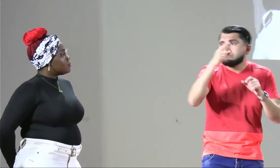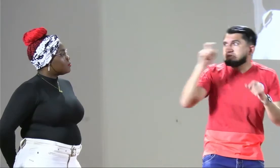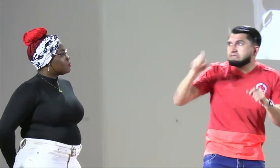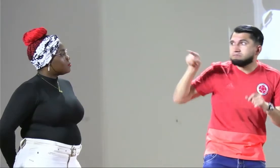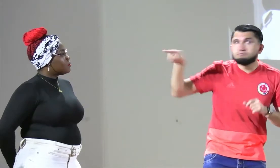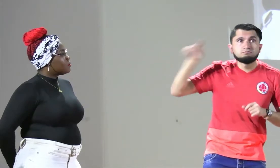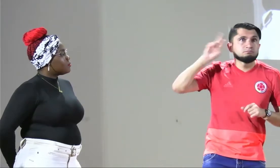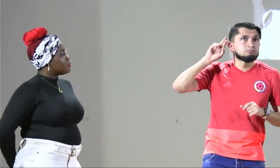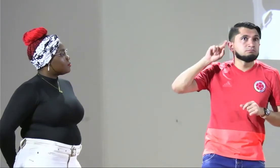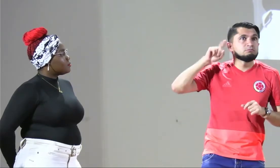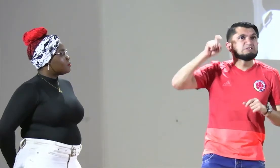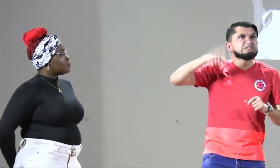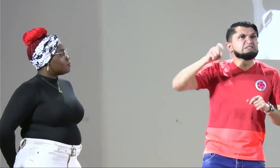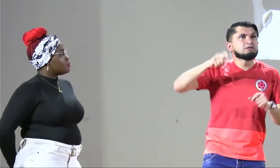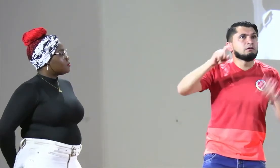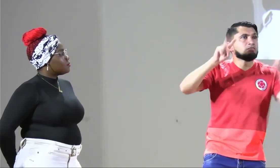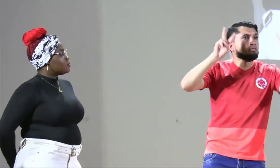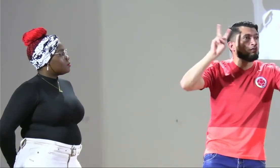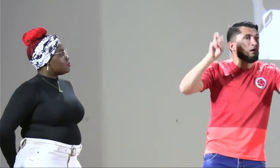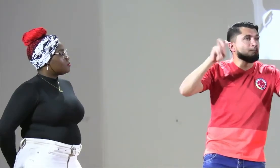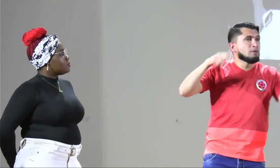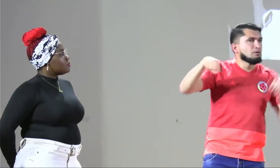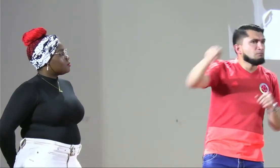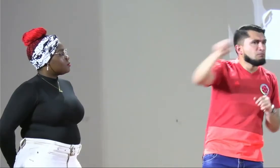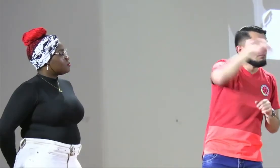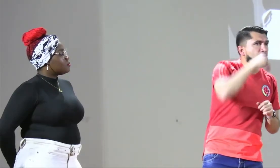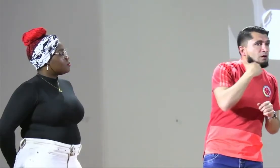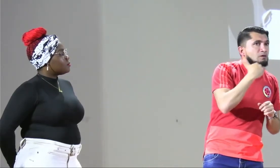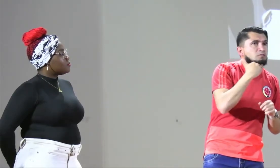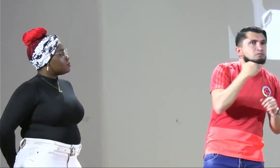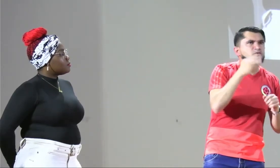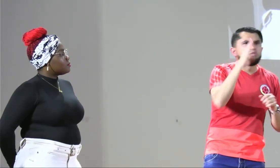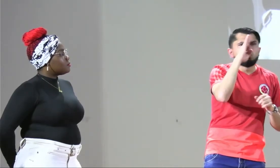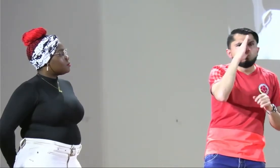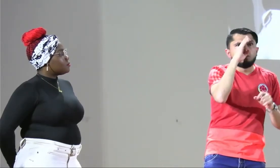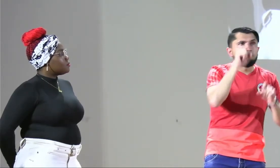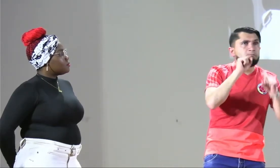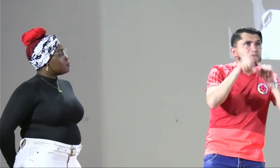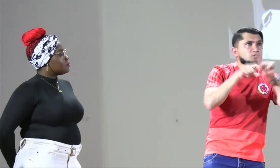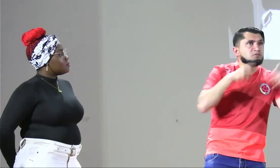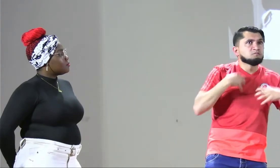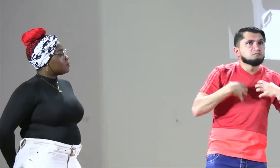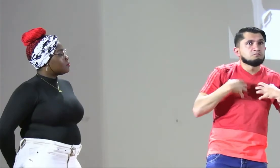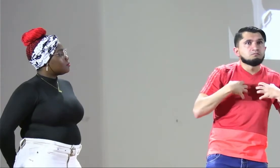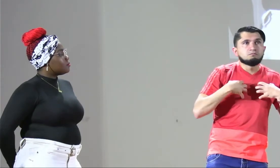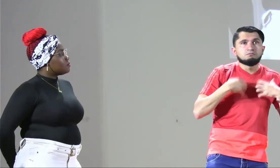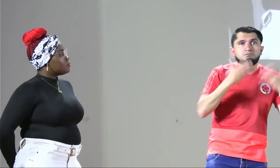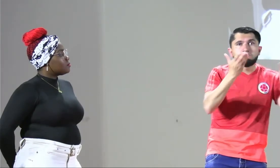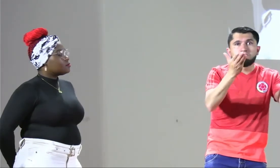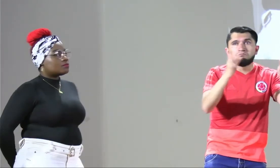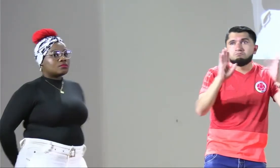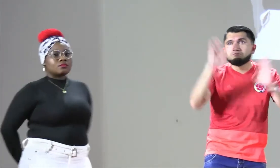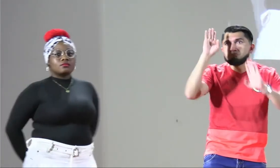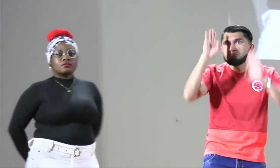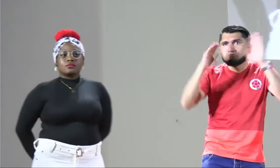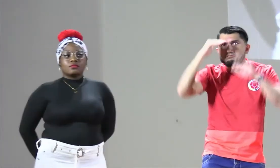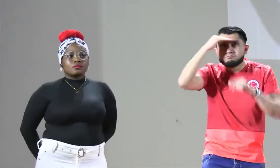alguien tiene alguna pregunta sobre la presentación que acaba de hacer María Cristina, pues puede